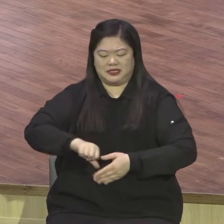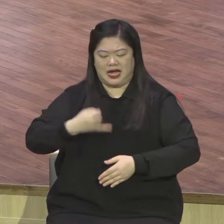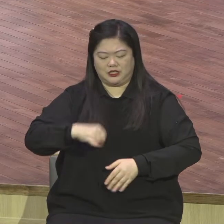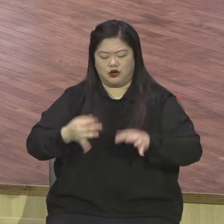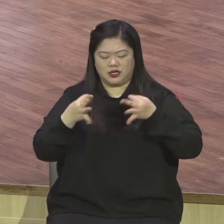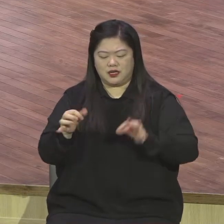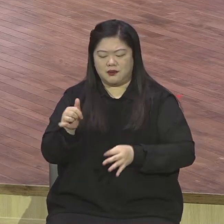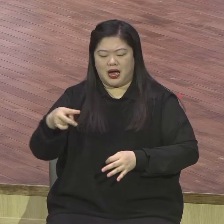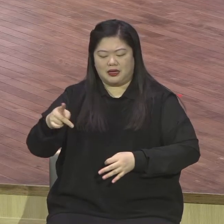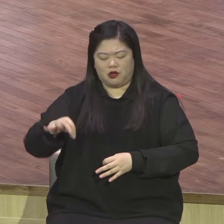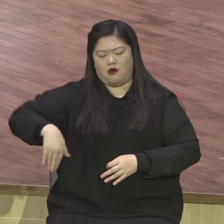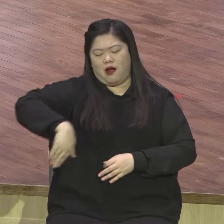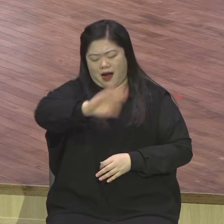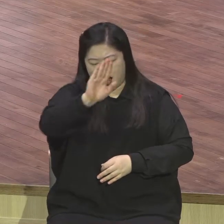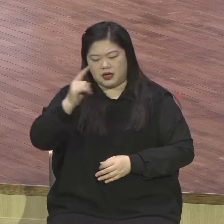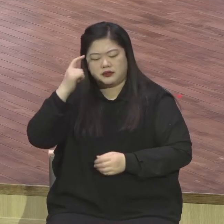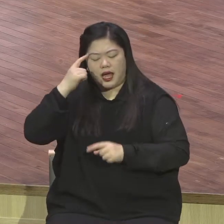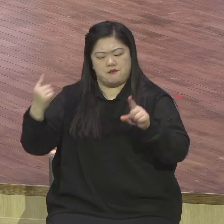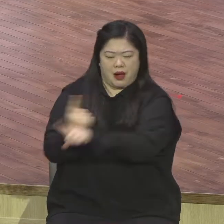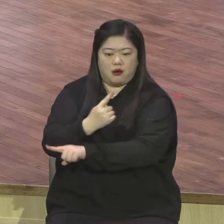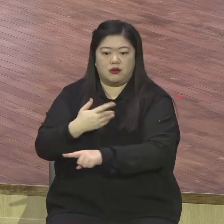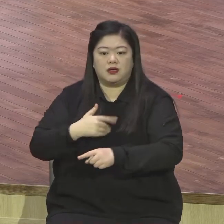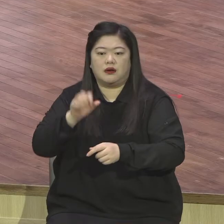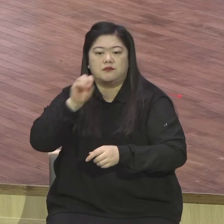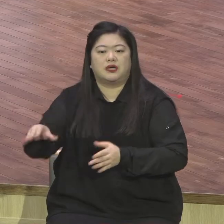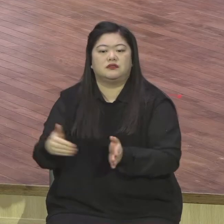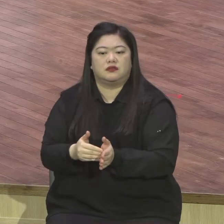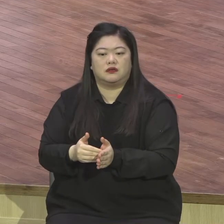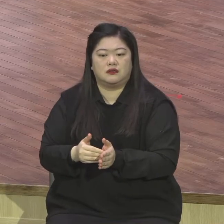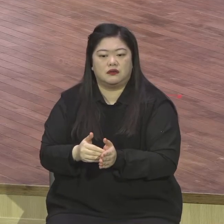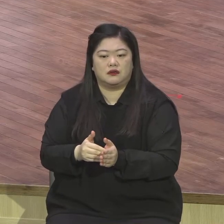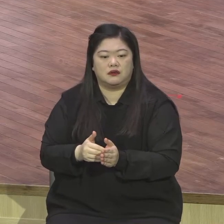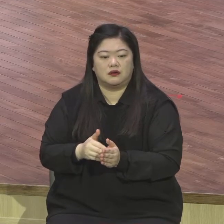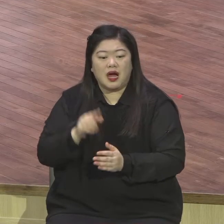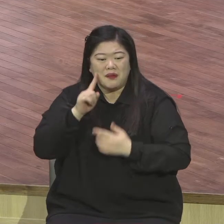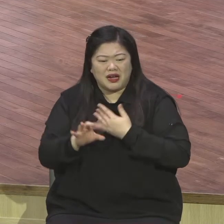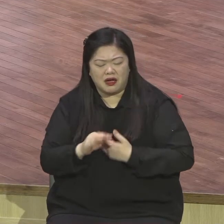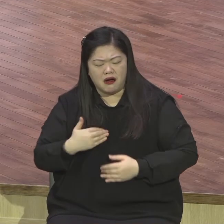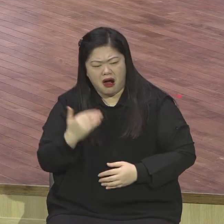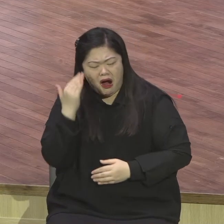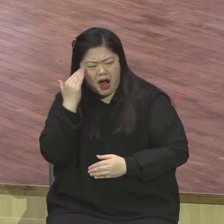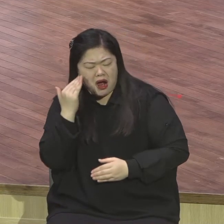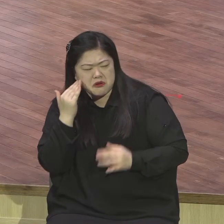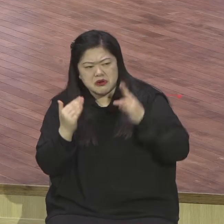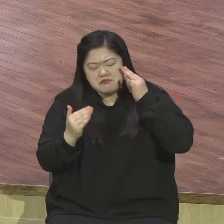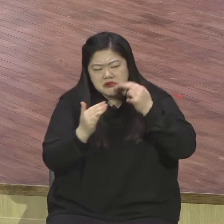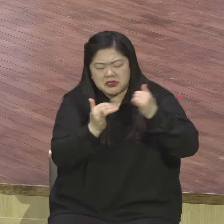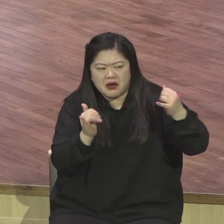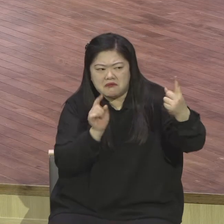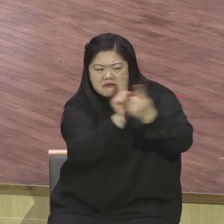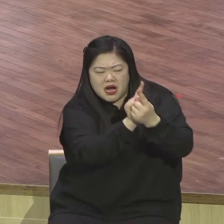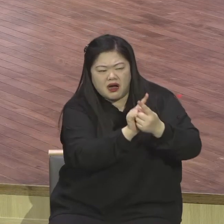당당하게 나가서 떨면 너 실력 발휘 못해. 기죽으면 실력 발휘 못해. 너 실력이 있어.